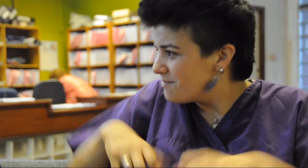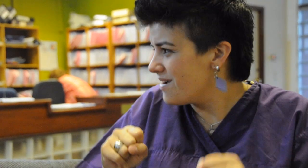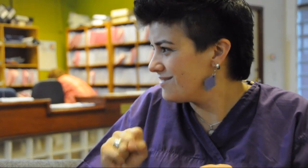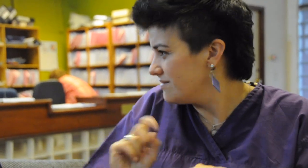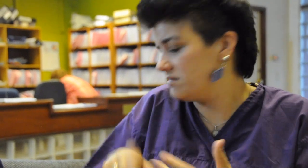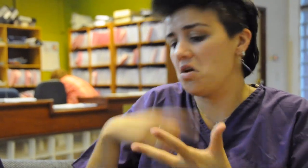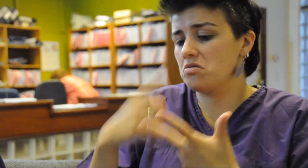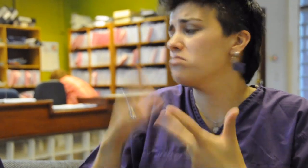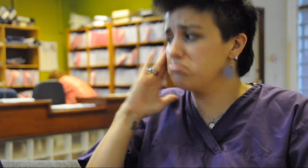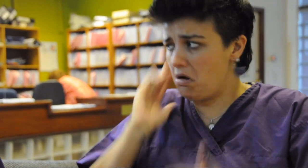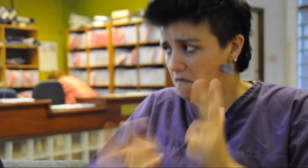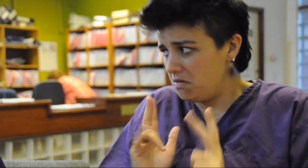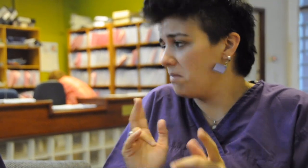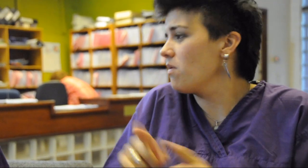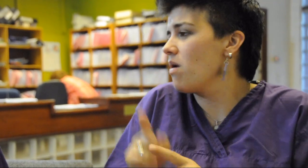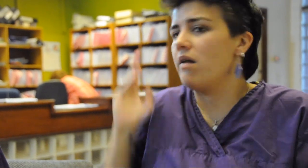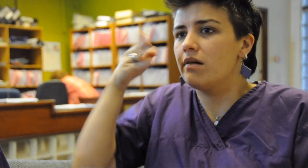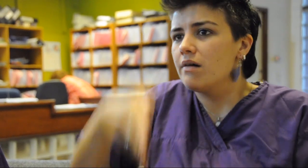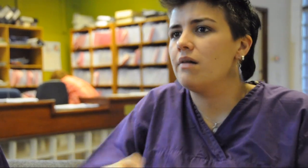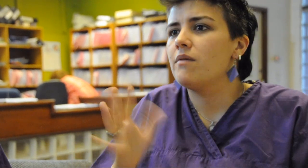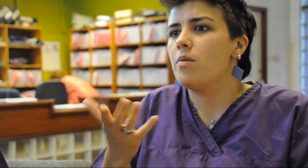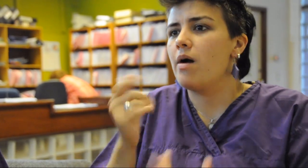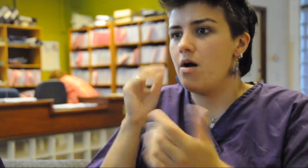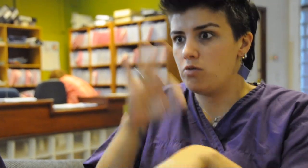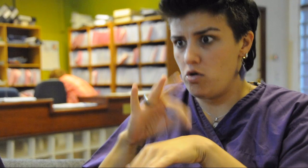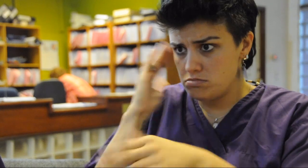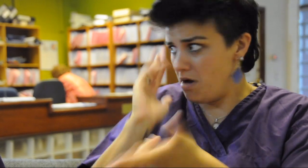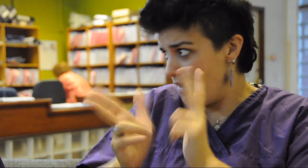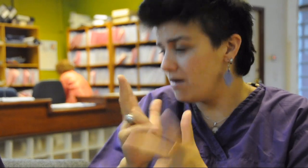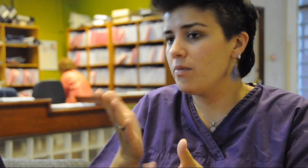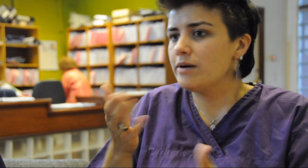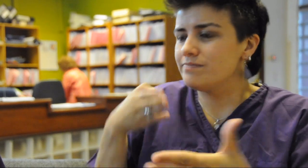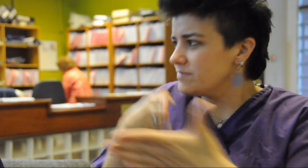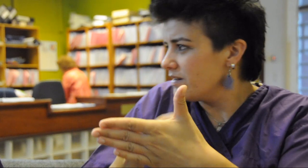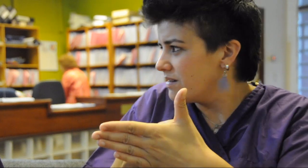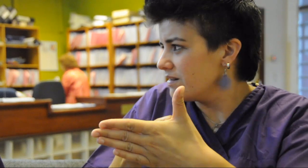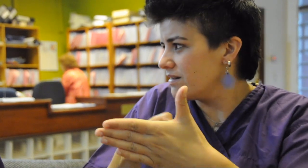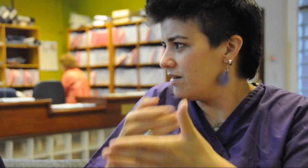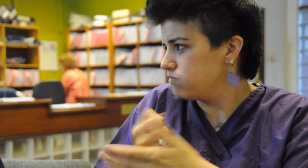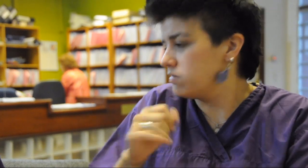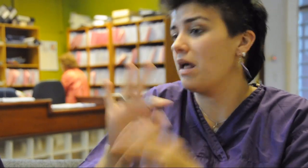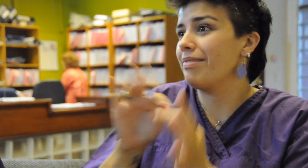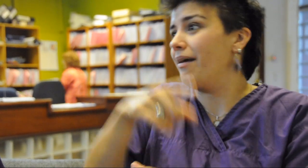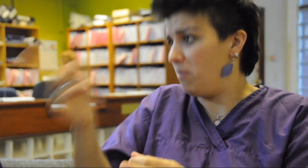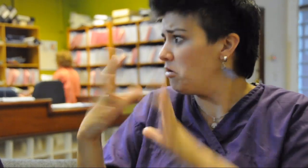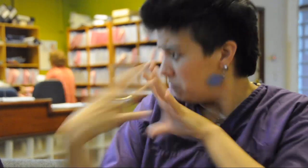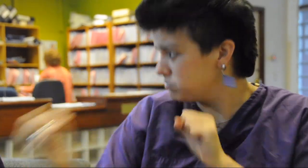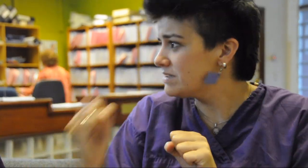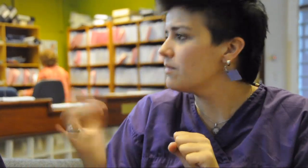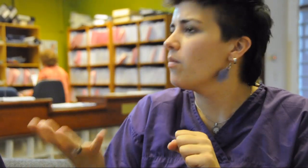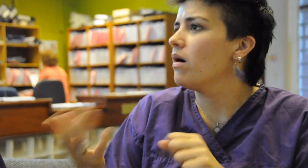escuela y al liceo, pero le falta el poder comunicarse fácilmente con otra persona. Va al médico, por ejemplo, y es una